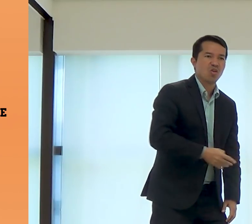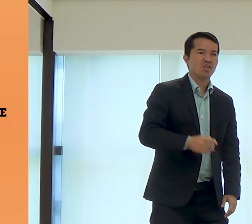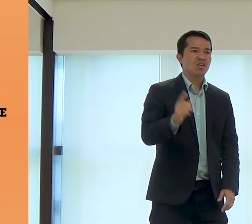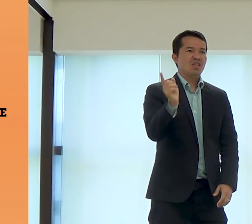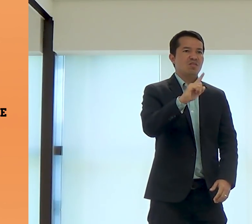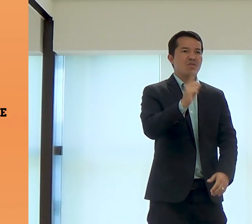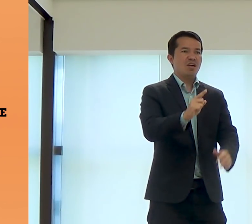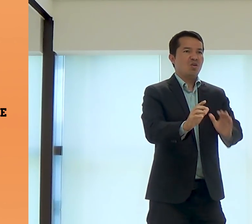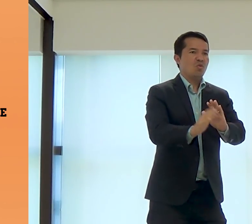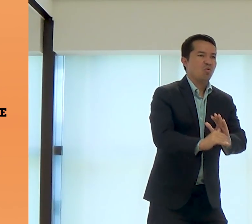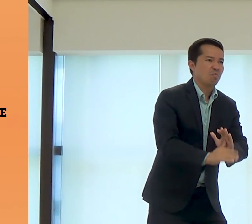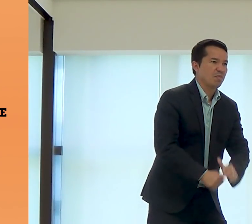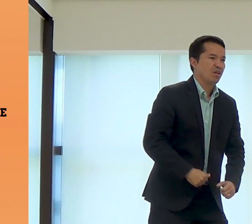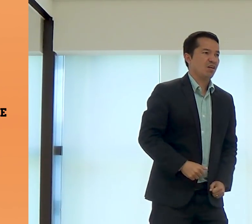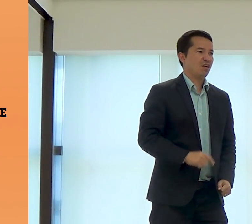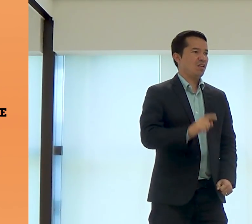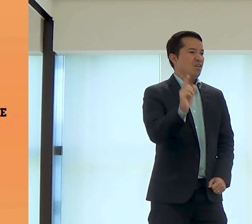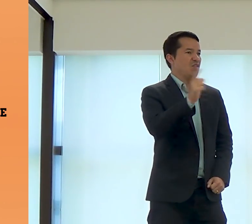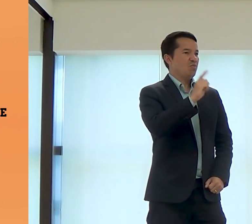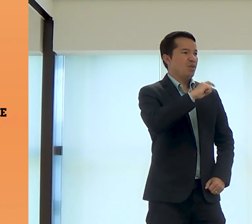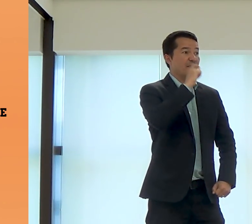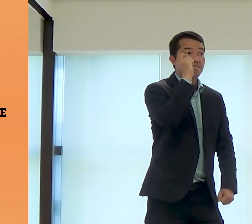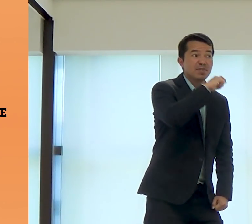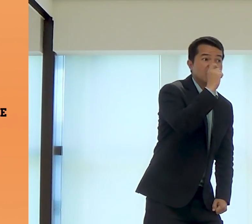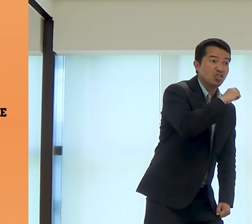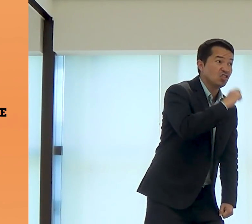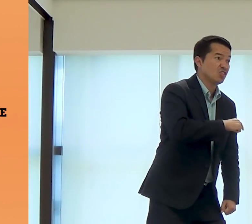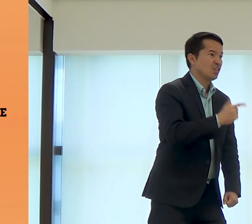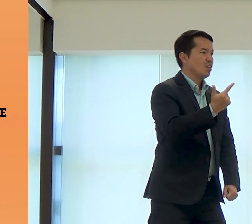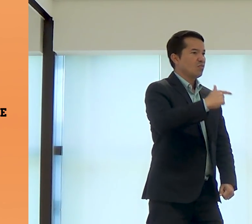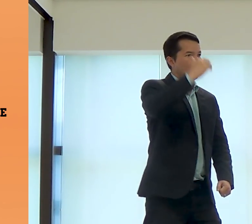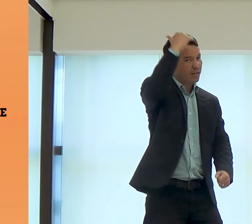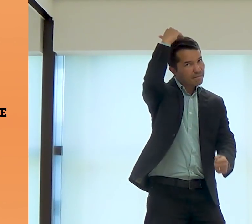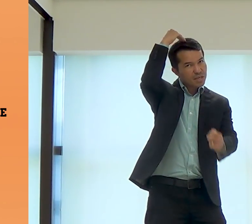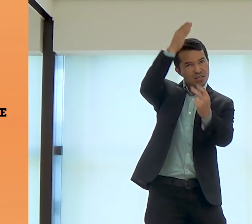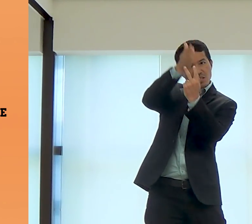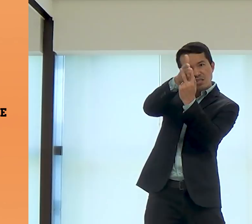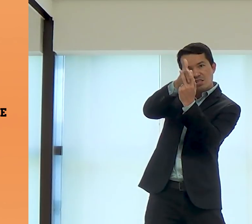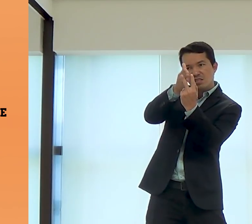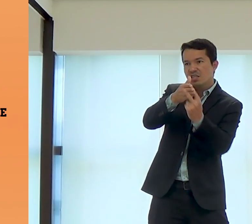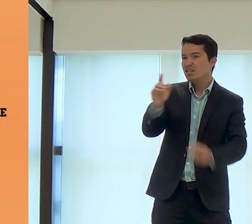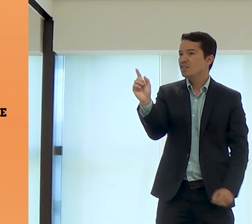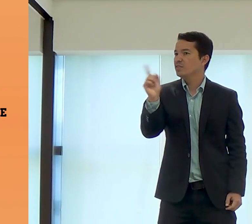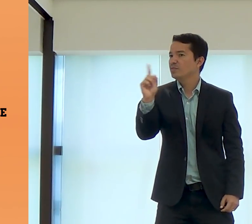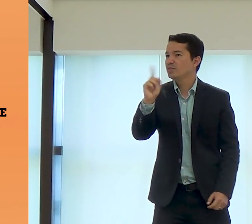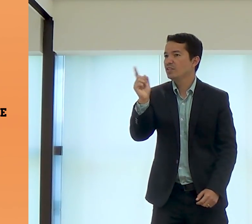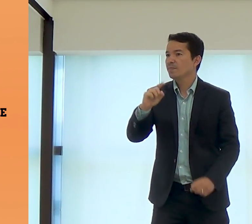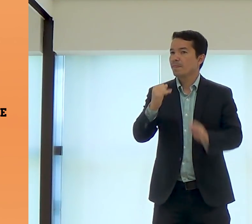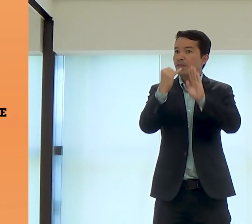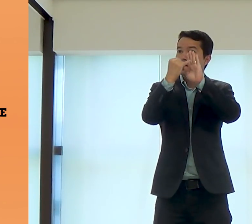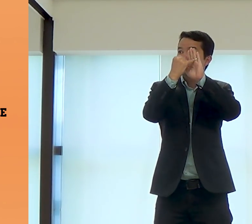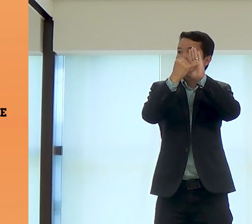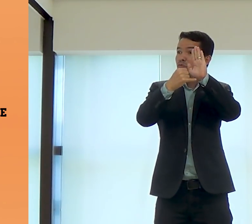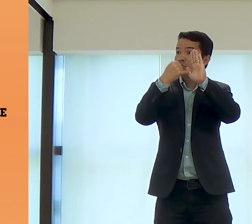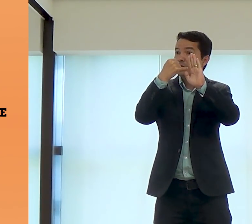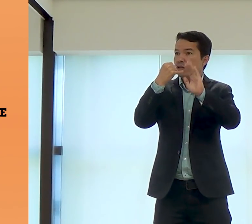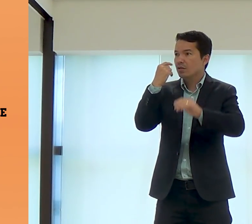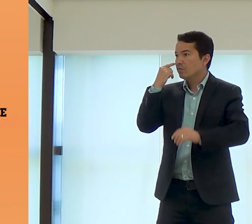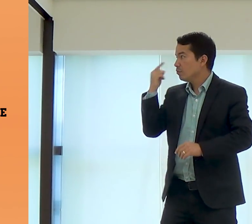Ele não era um homem que vivia de acordo com a sua vontade. Ele não tinha duas caras.